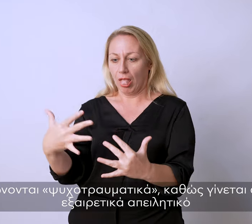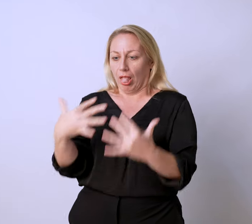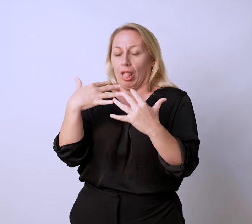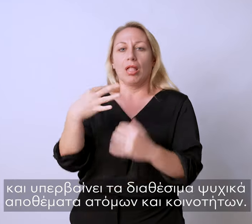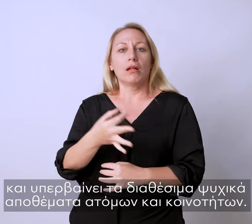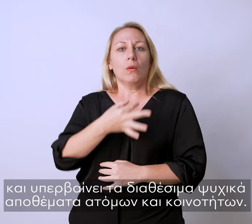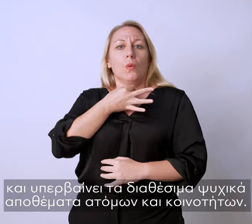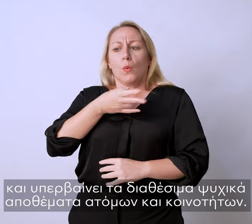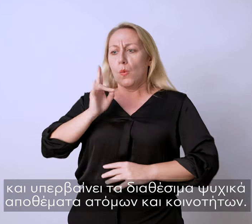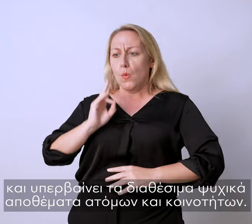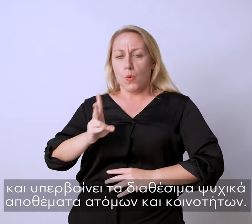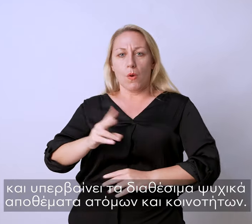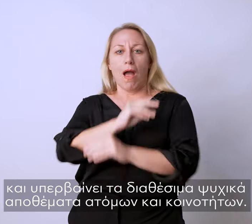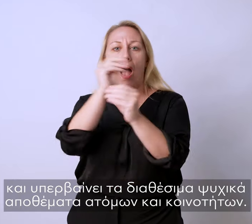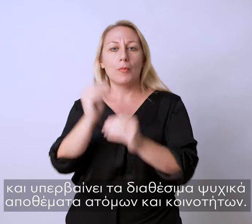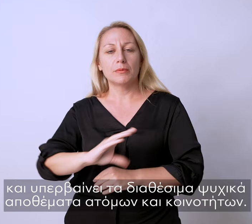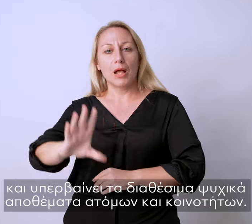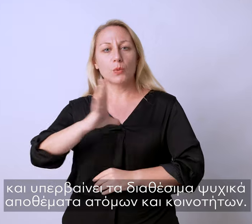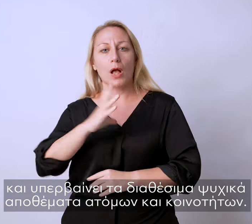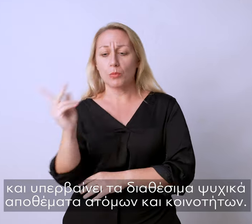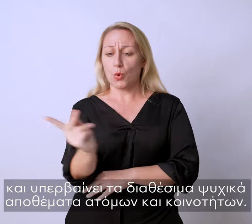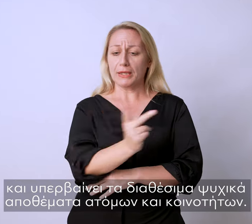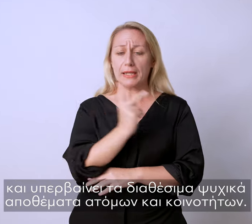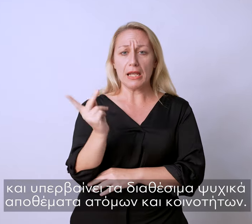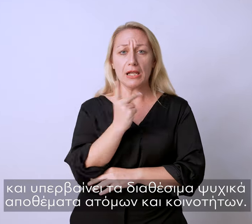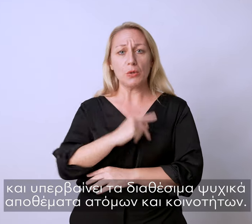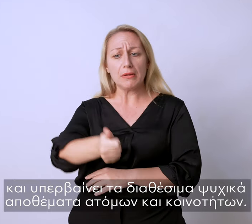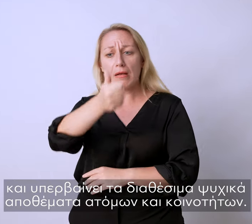και υπερβαίνει τα διαθέσιμα ψυχικά από θέματα ατόμων και κοινοτήτων.